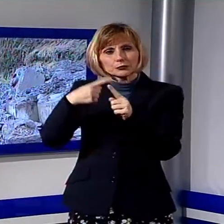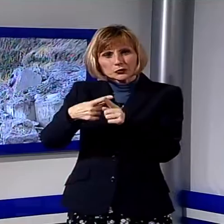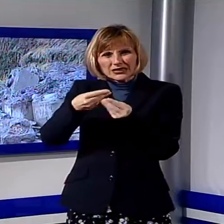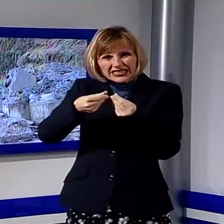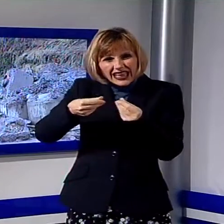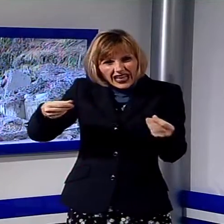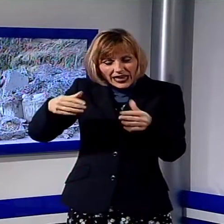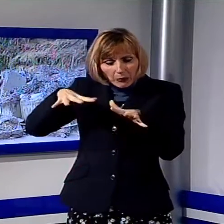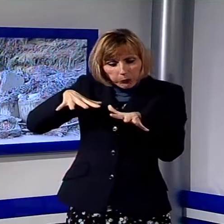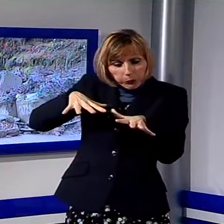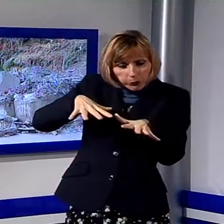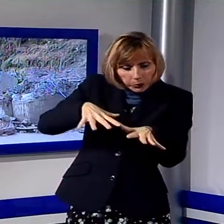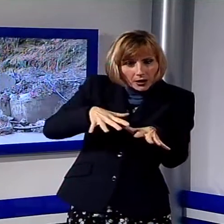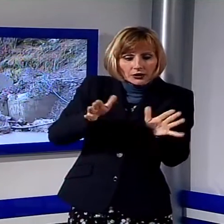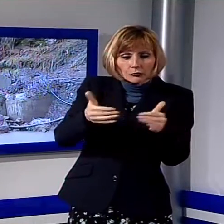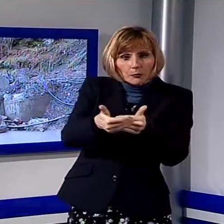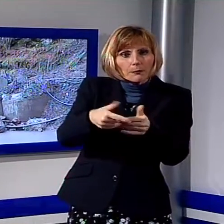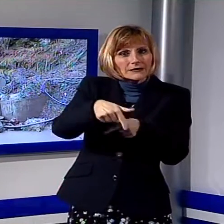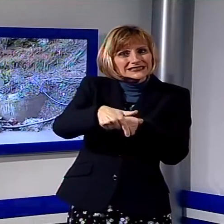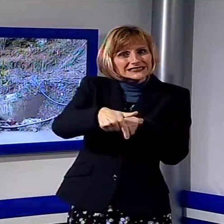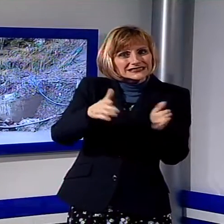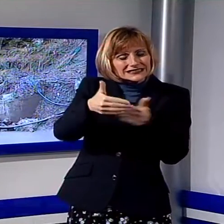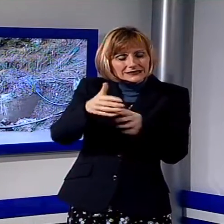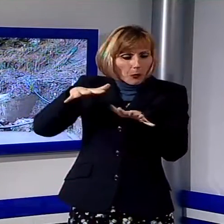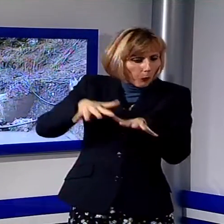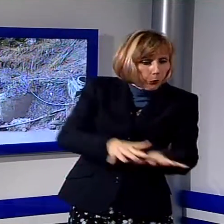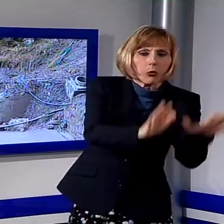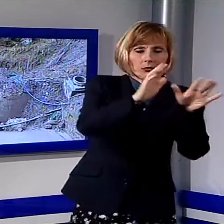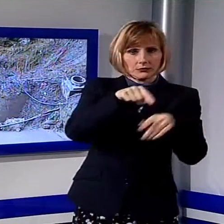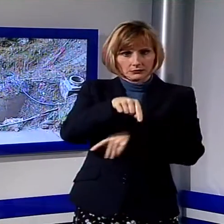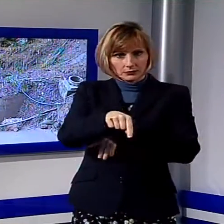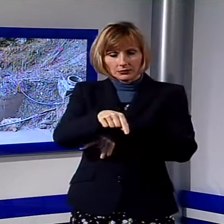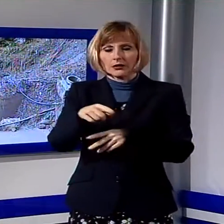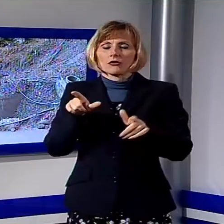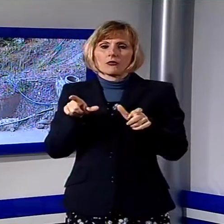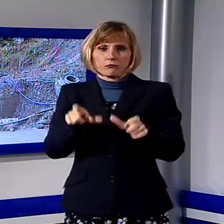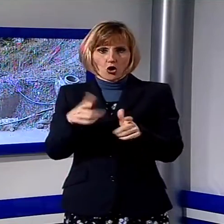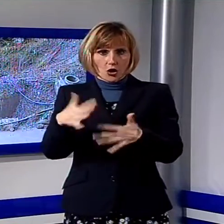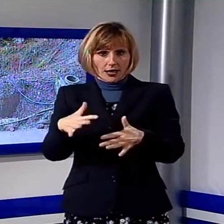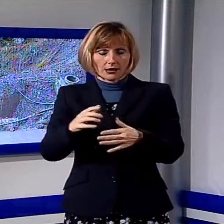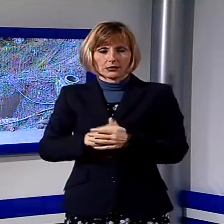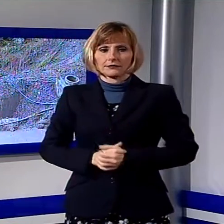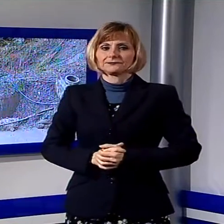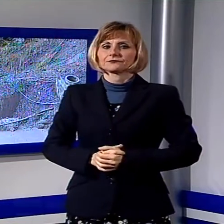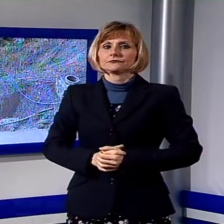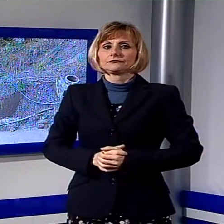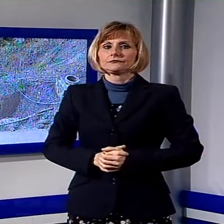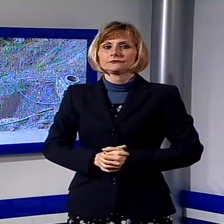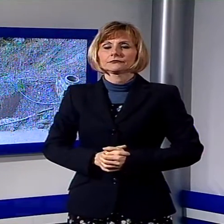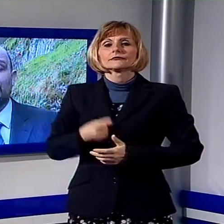posizionati all'autostrada, interrompendo una viabilità importantissima per la zona. È vitale perché la strada principale, più comoda,